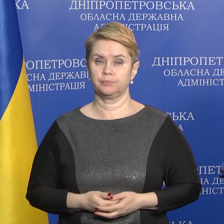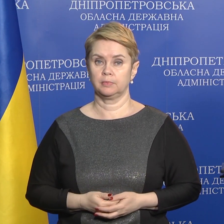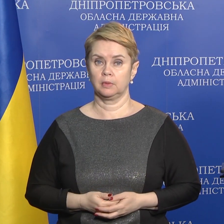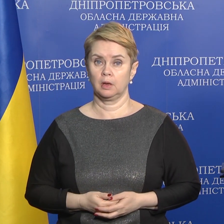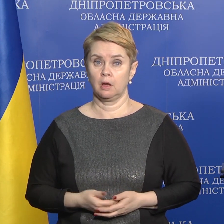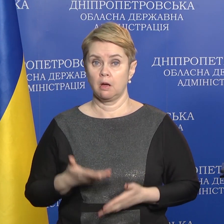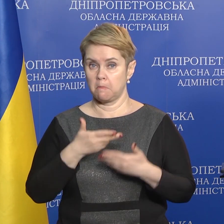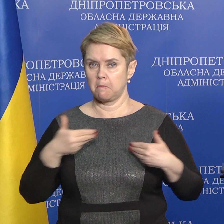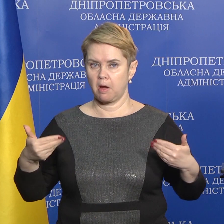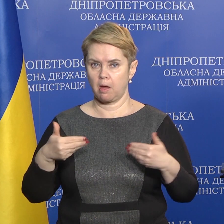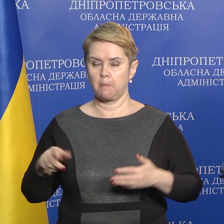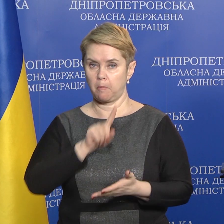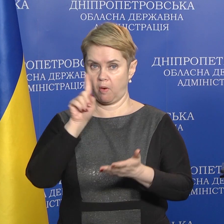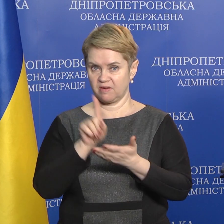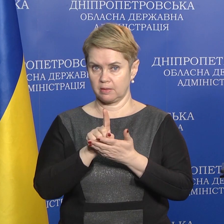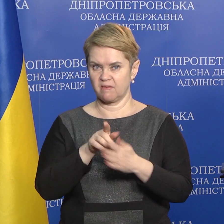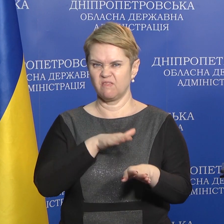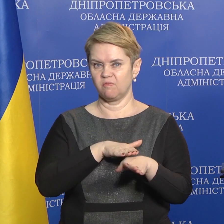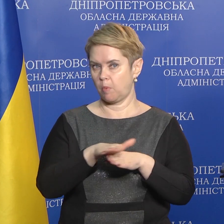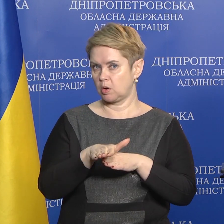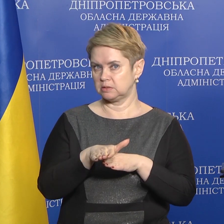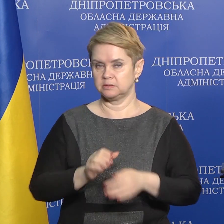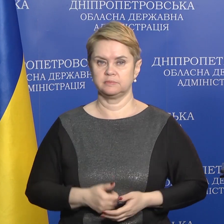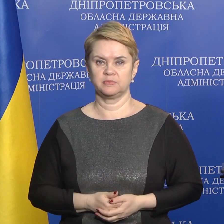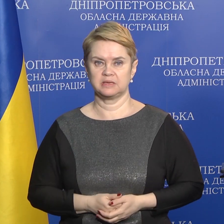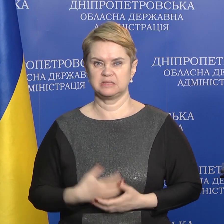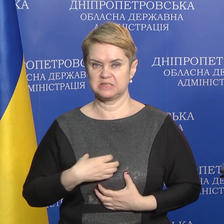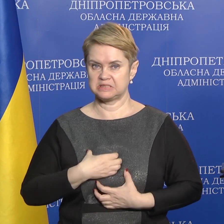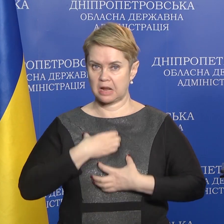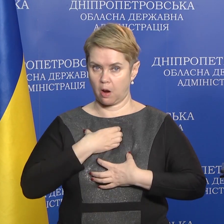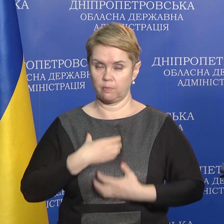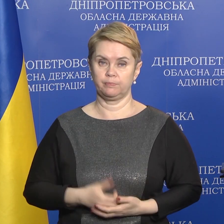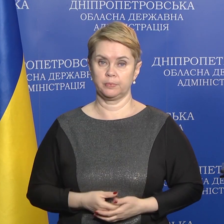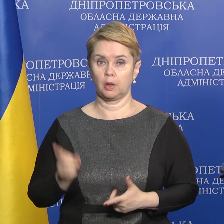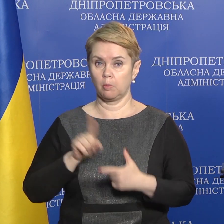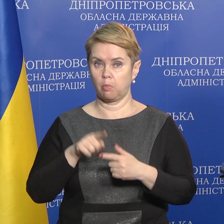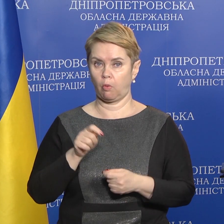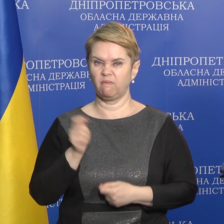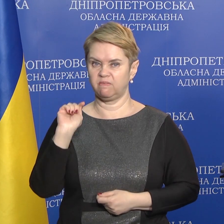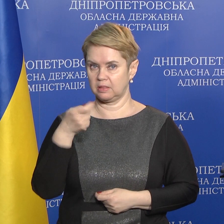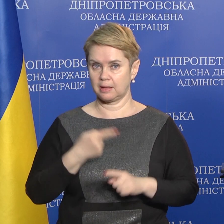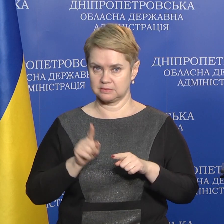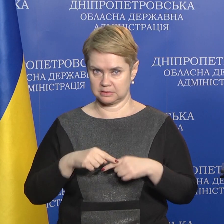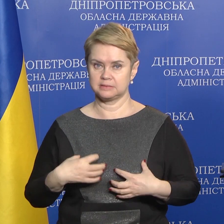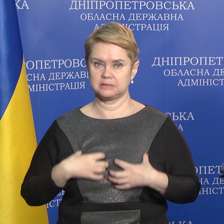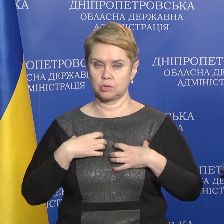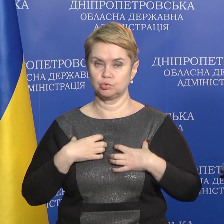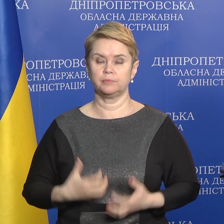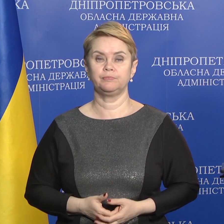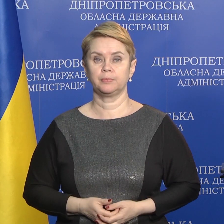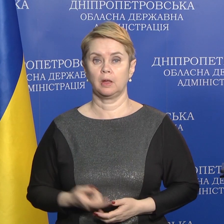Ми повинні впоратися зі страхом, бо війна – це страшно.